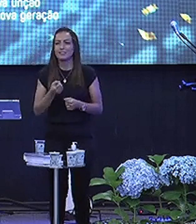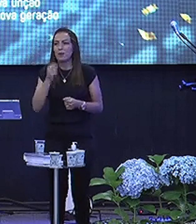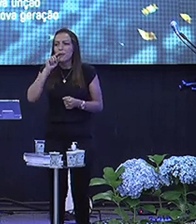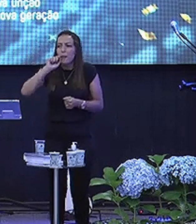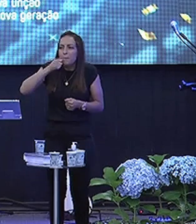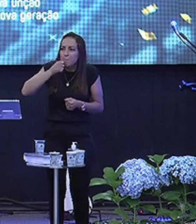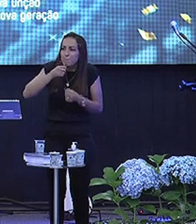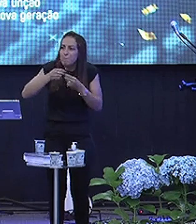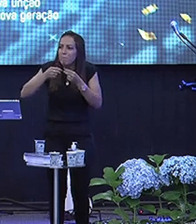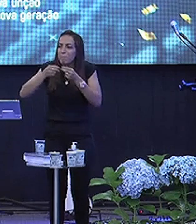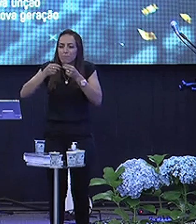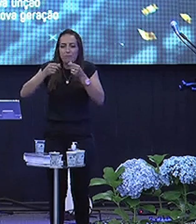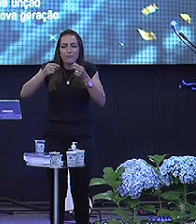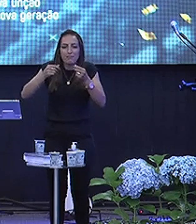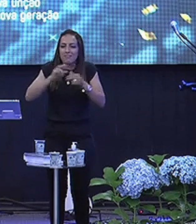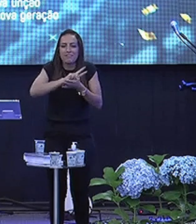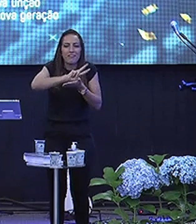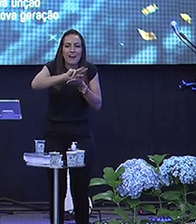Pamonha de ver sabor